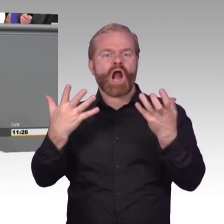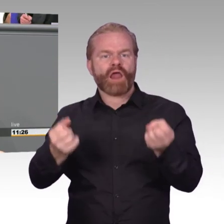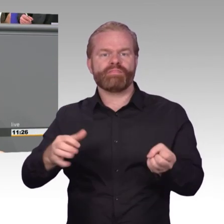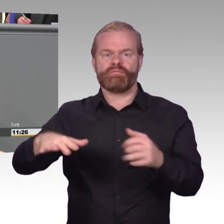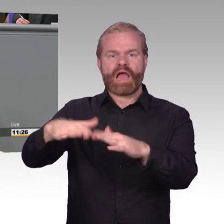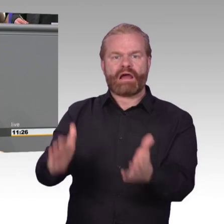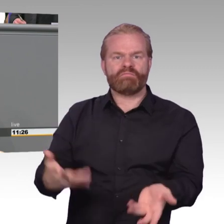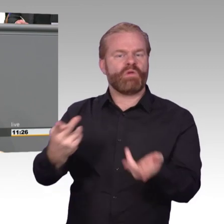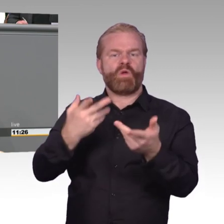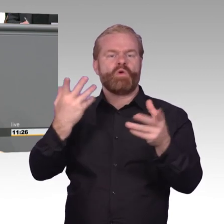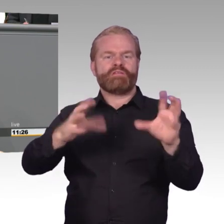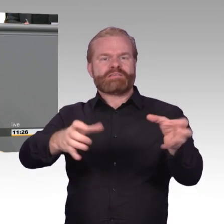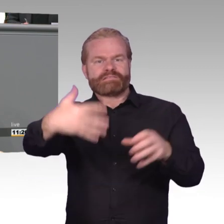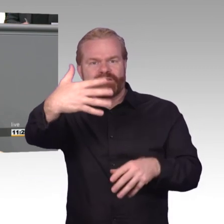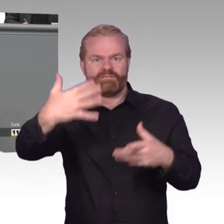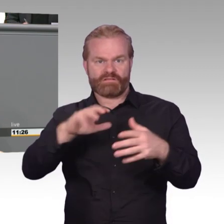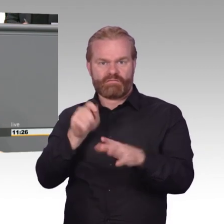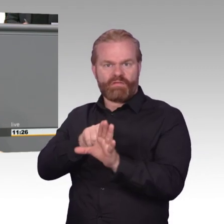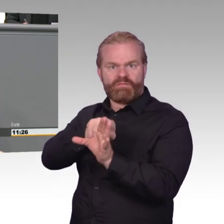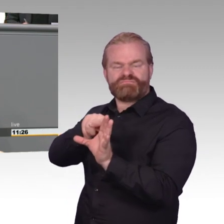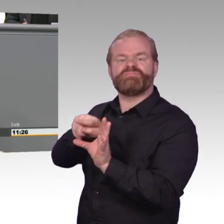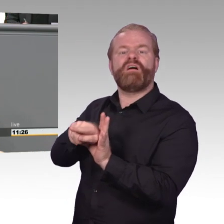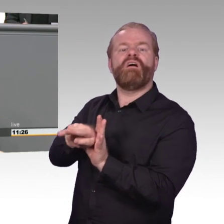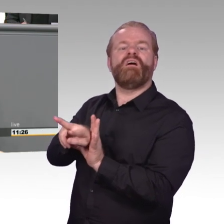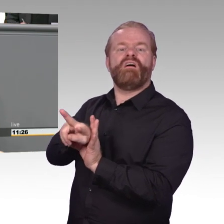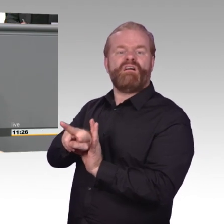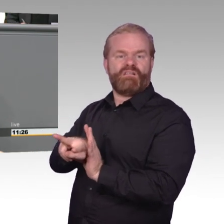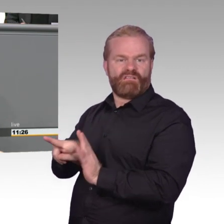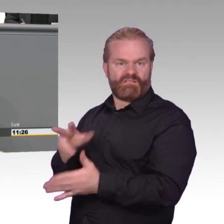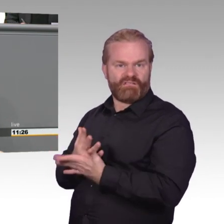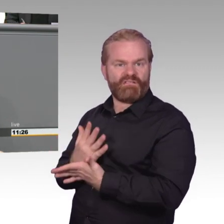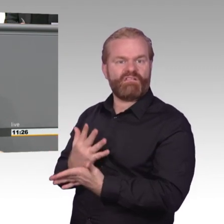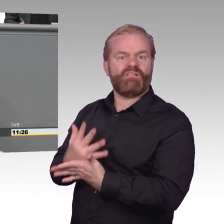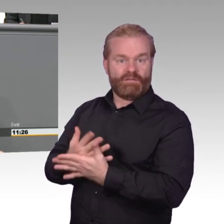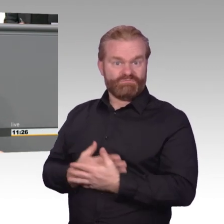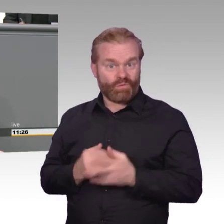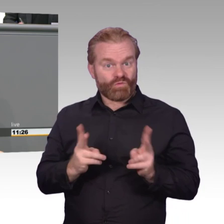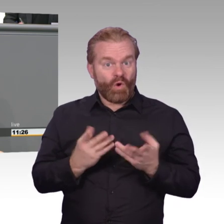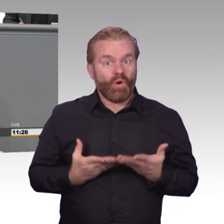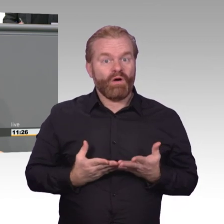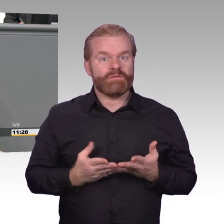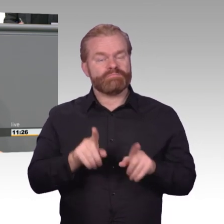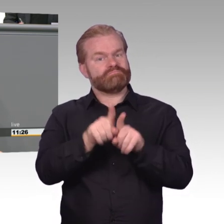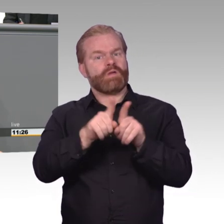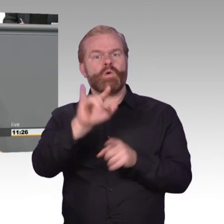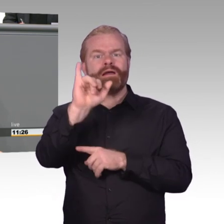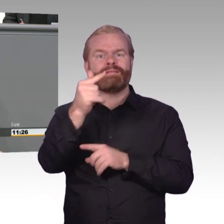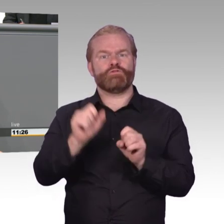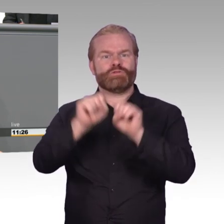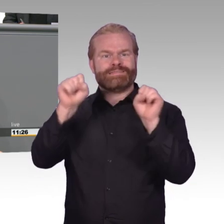Sicherheitslücken ist mittlerweile ein lukratives Geschäft geworden. Was passieren kann, wenn solche Schwachstellen nicht öffentlich gemacht werden, das haben wir